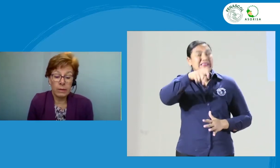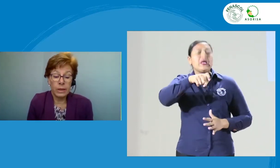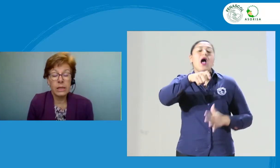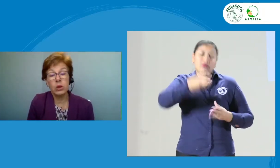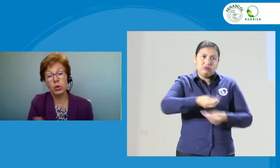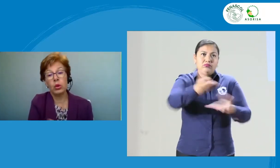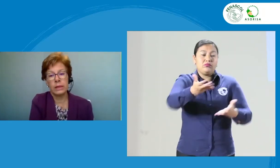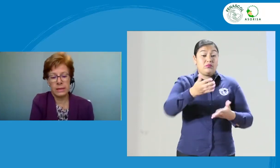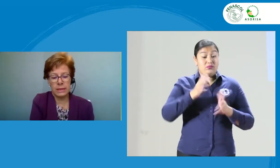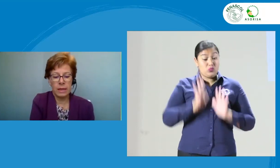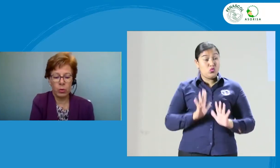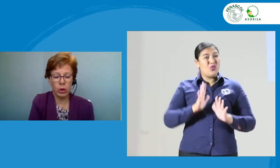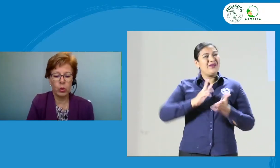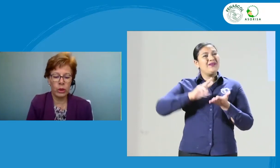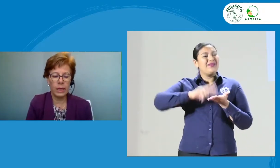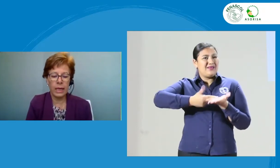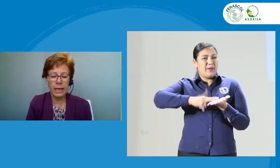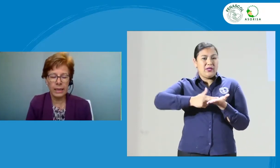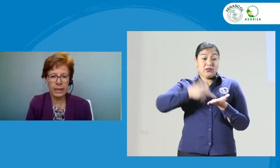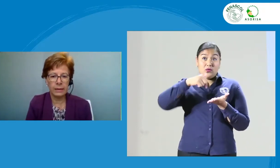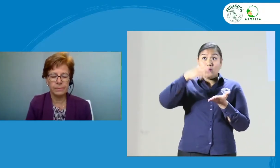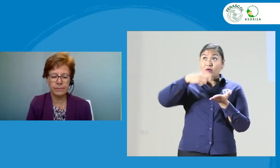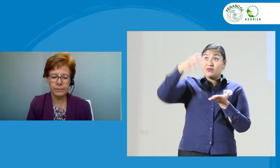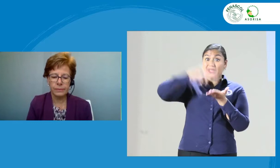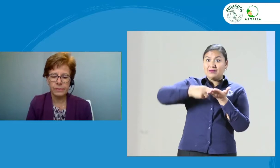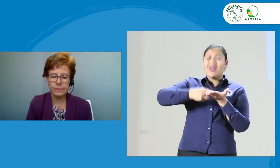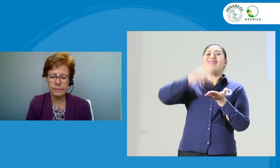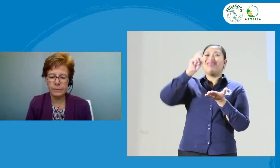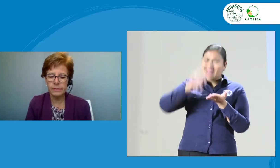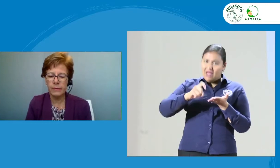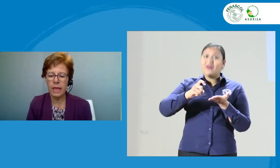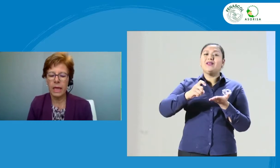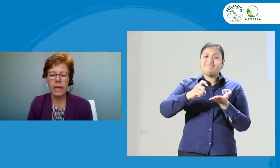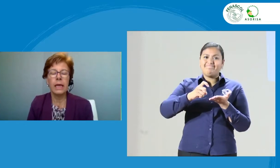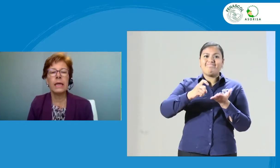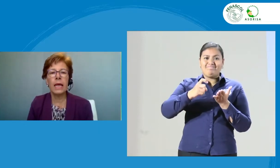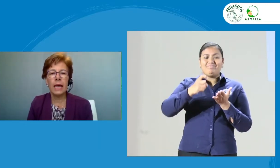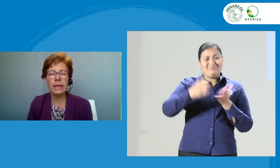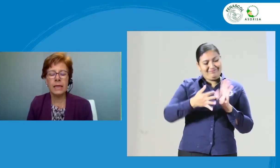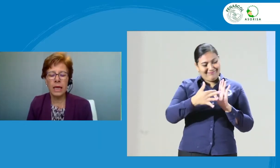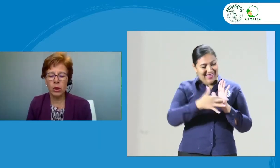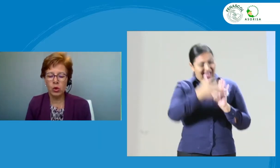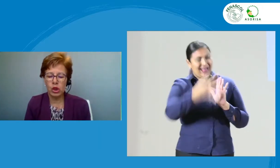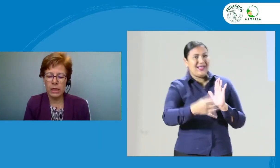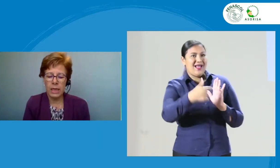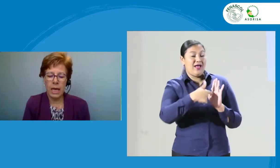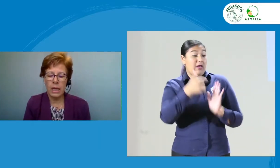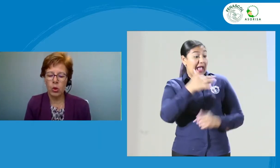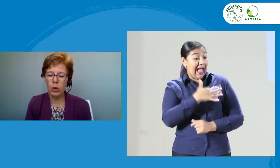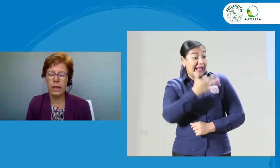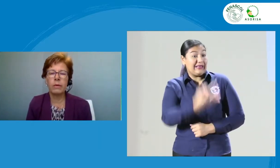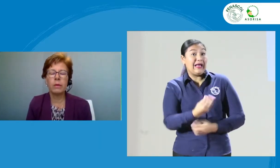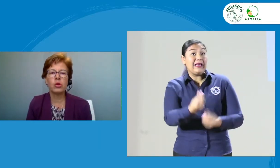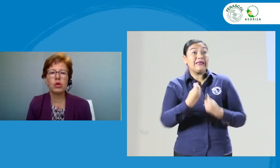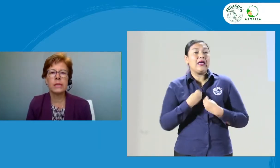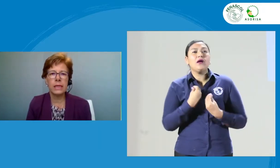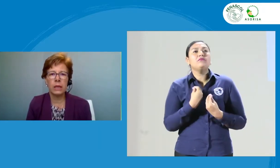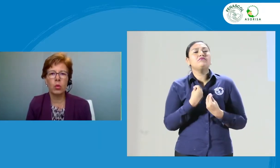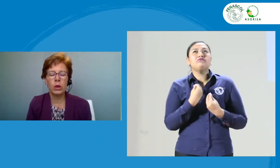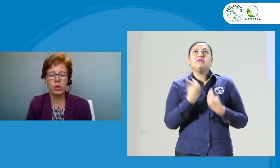profesión como la interpretación necesitamos recurrir a la ética. Y la ética nos guía en lo que debemos